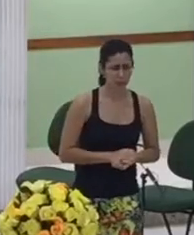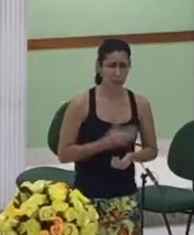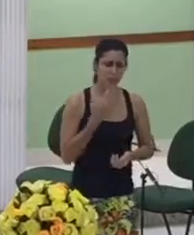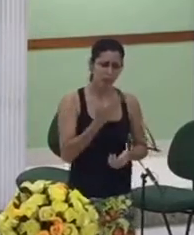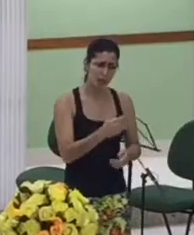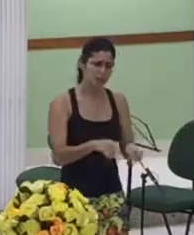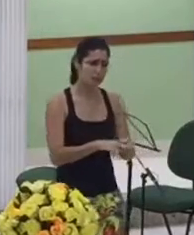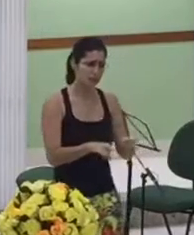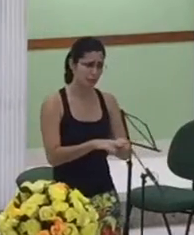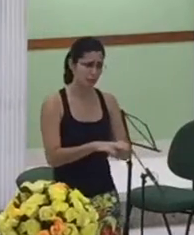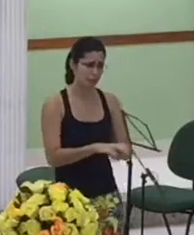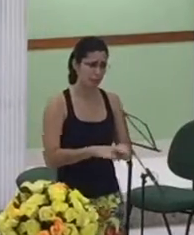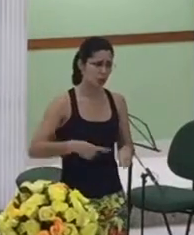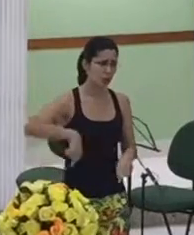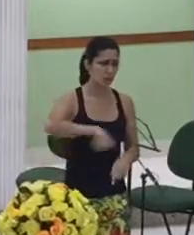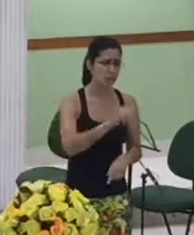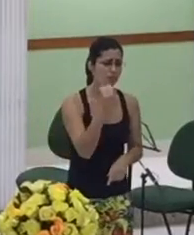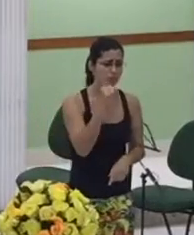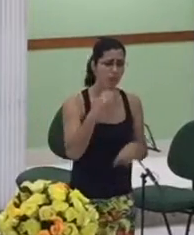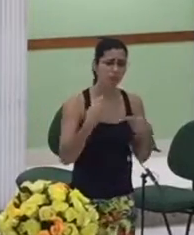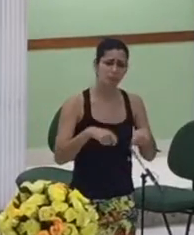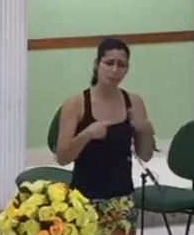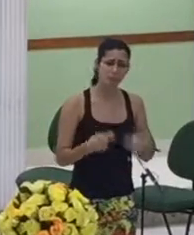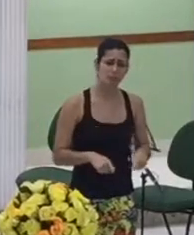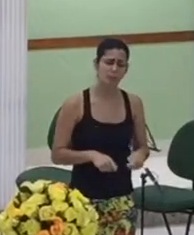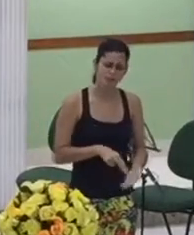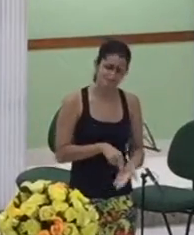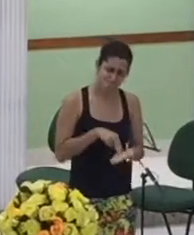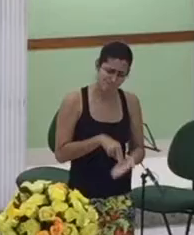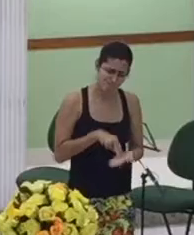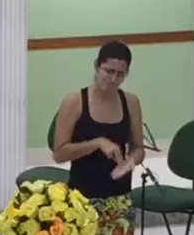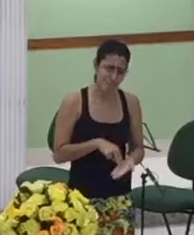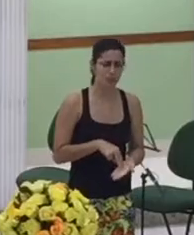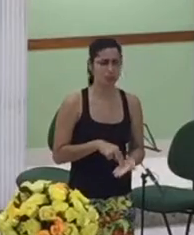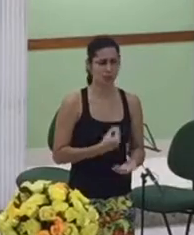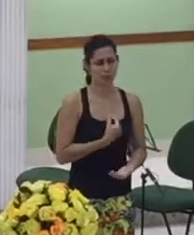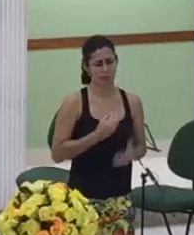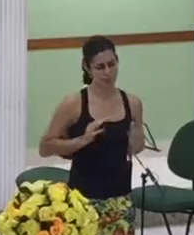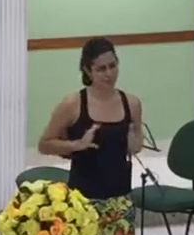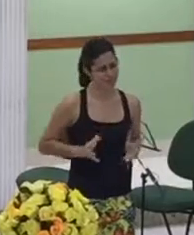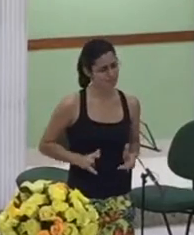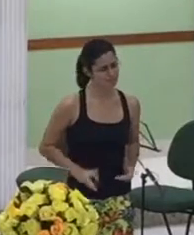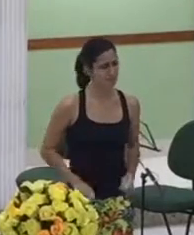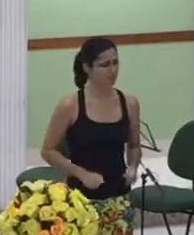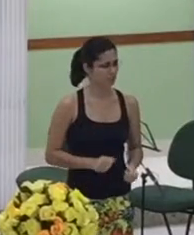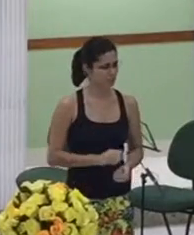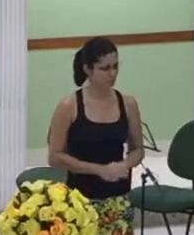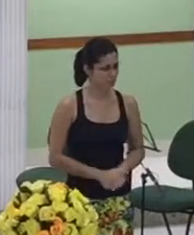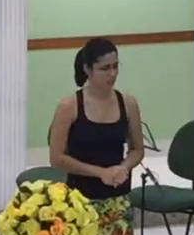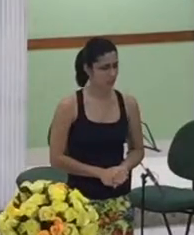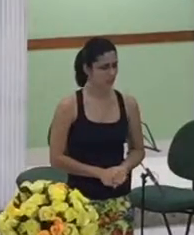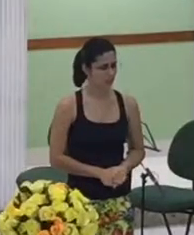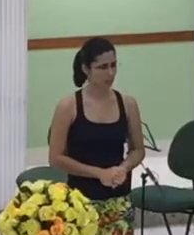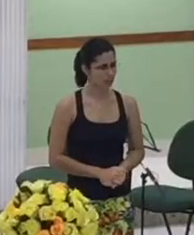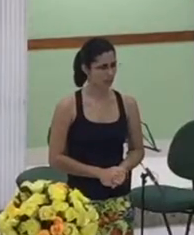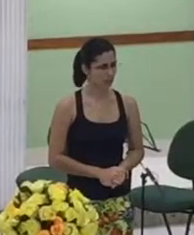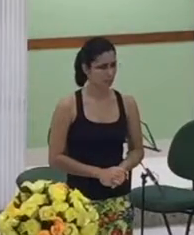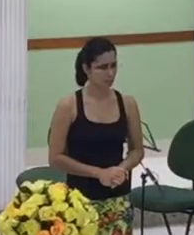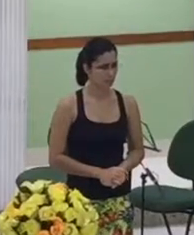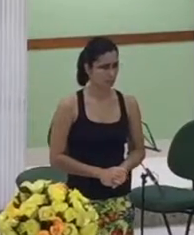santidade a persistência da santidade tendo lúdia se possível for lúdia